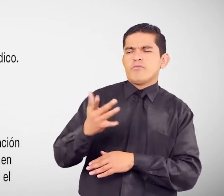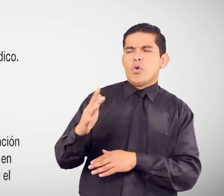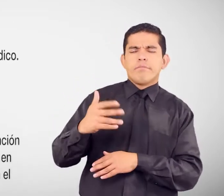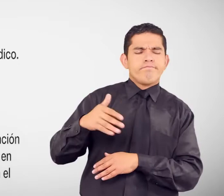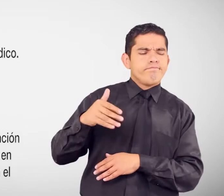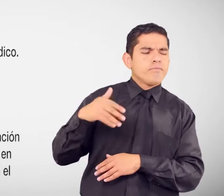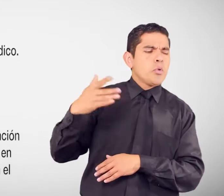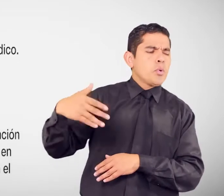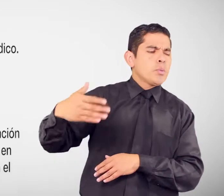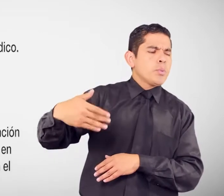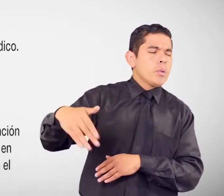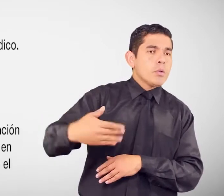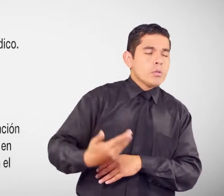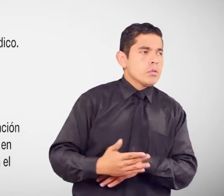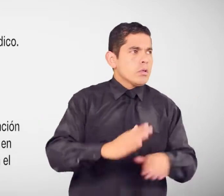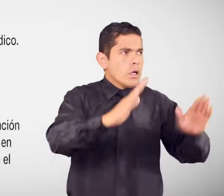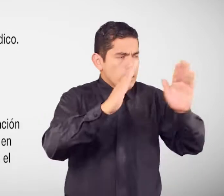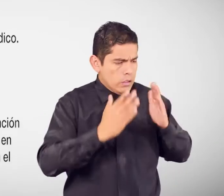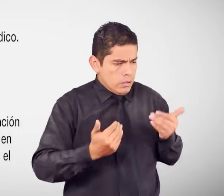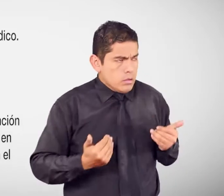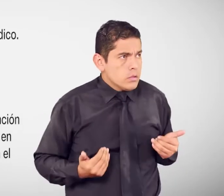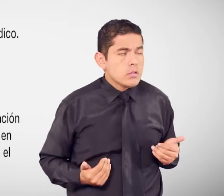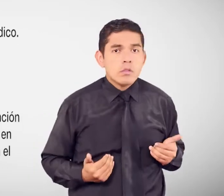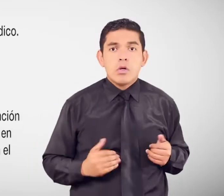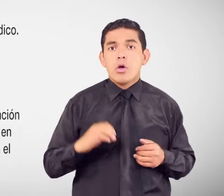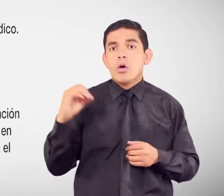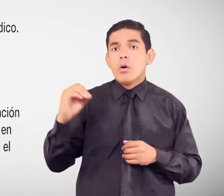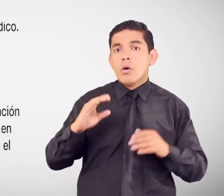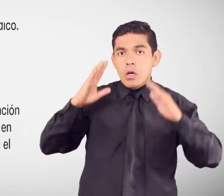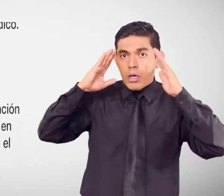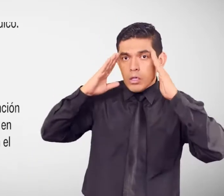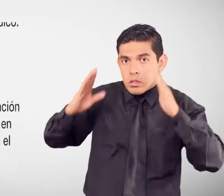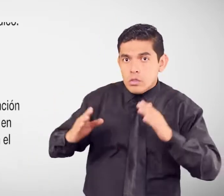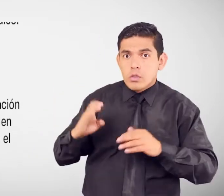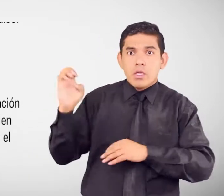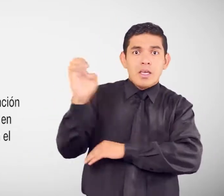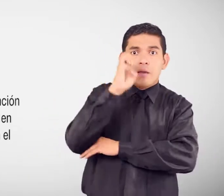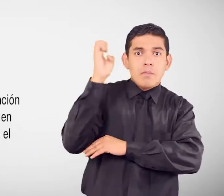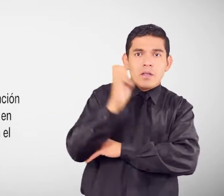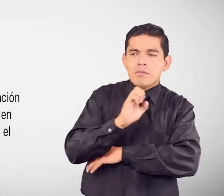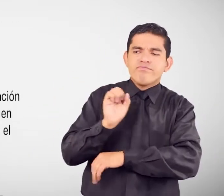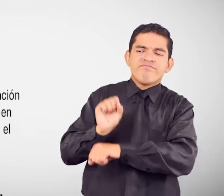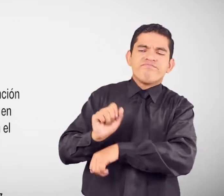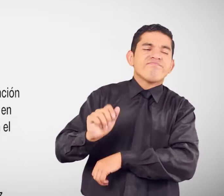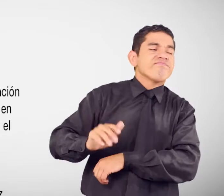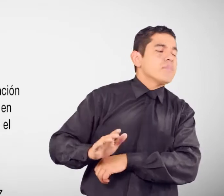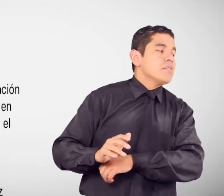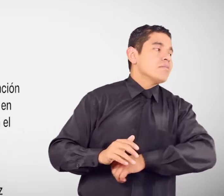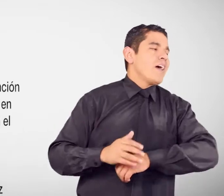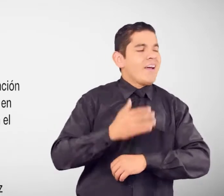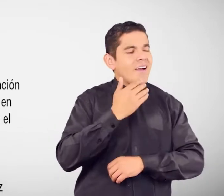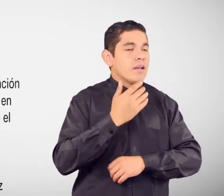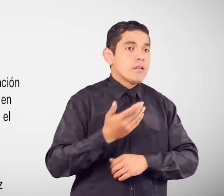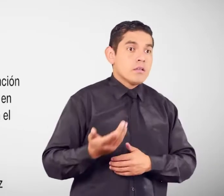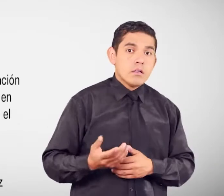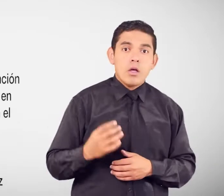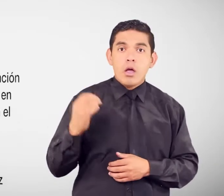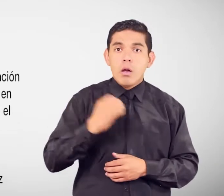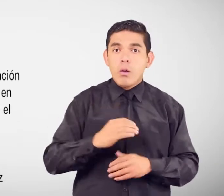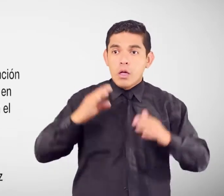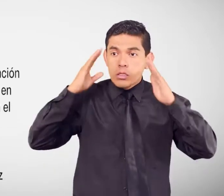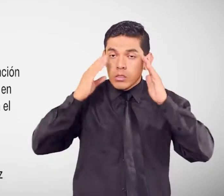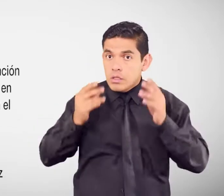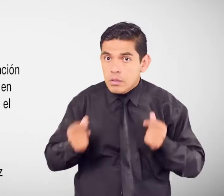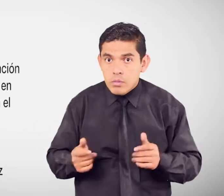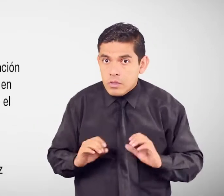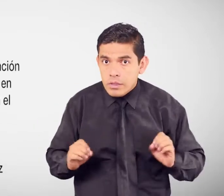necesitas No te brindan Atención en emergencia Ni te dan el tratamiento En el momento Que necesitas Vulneración